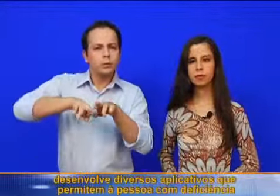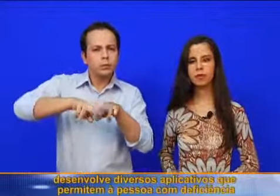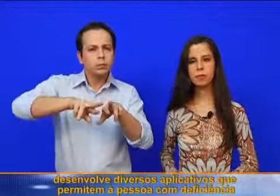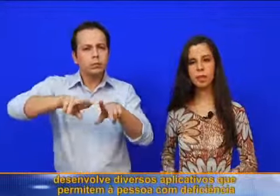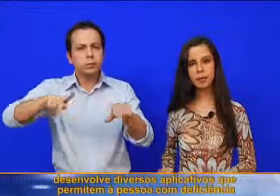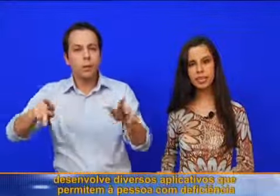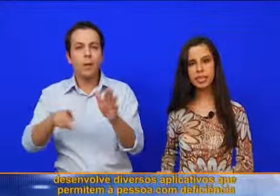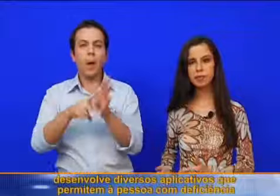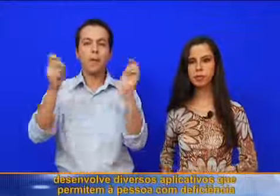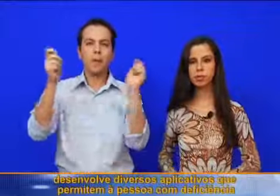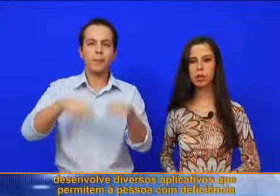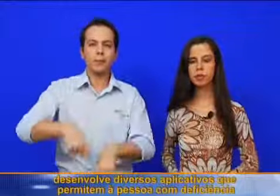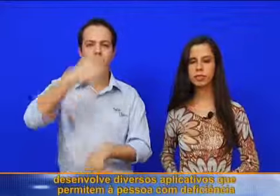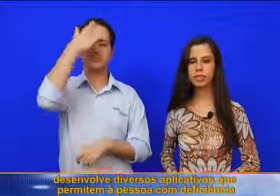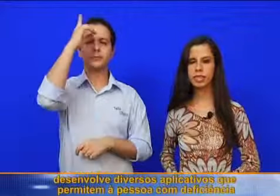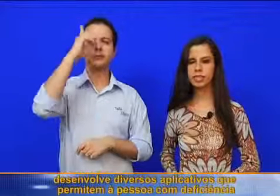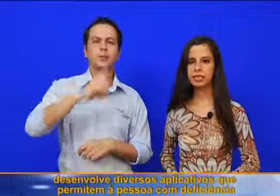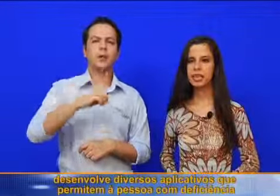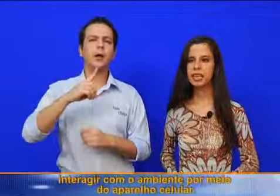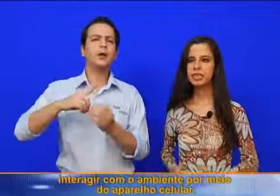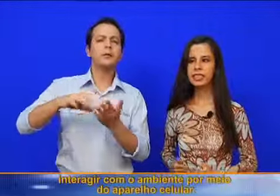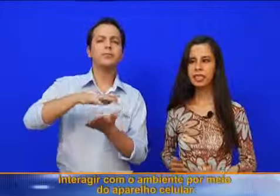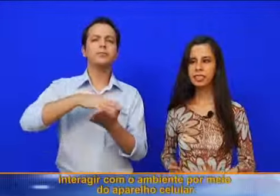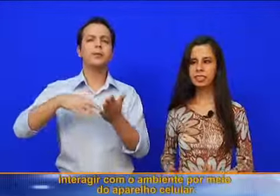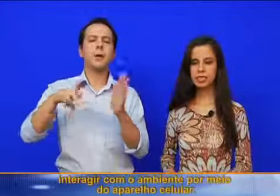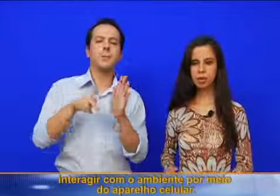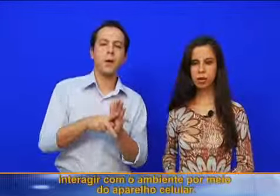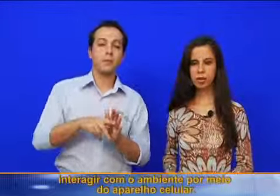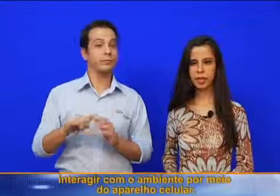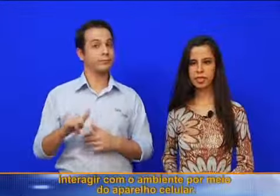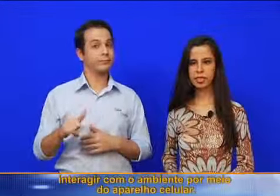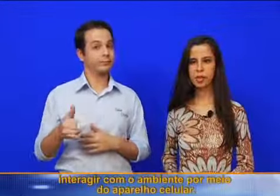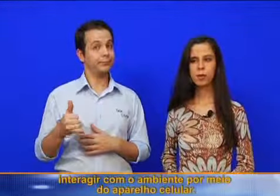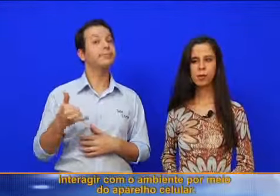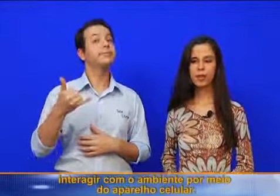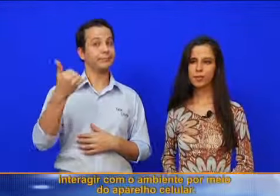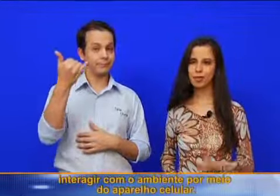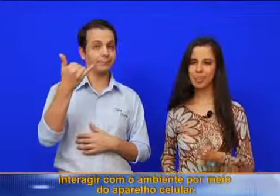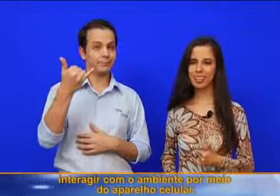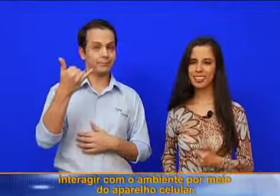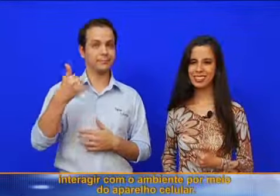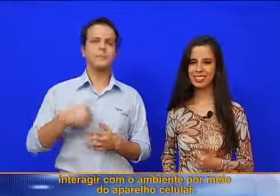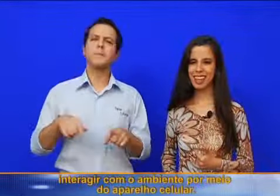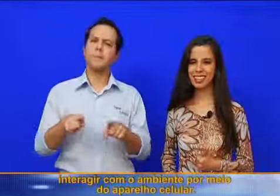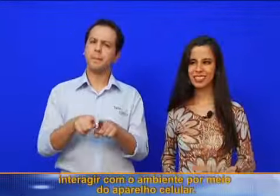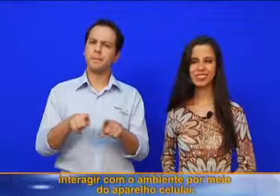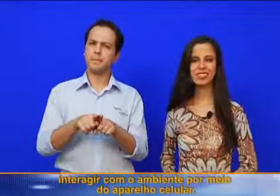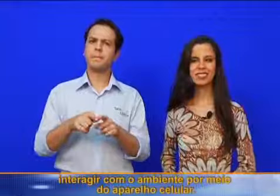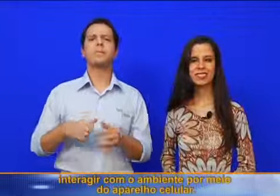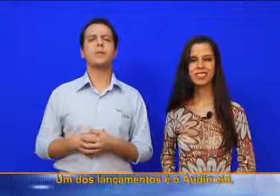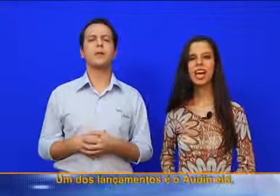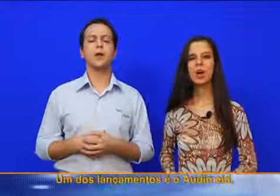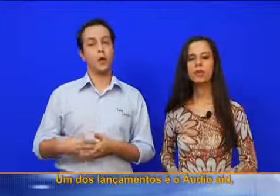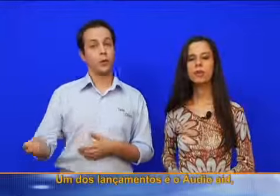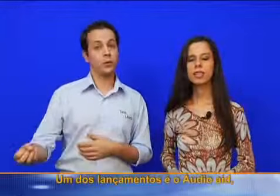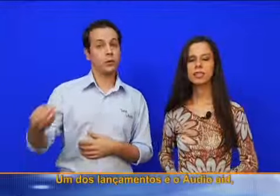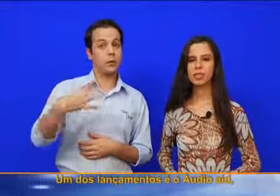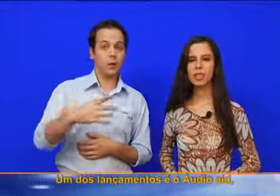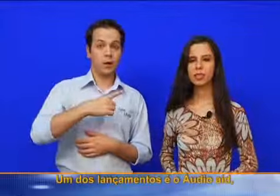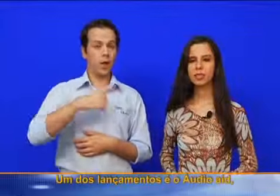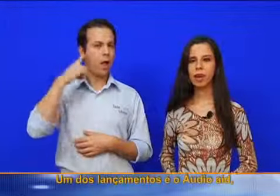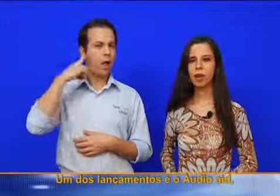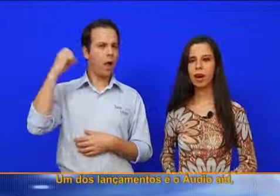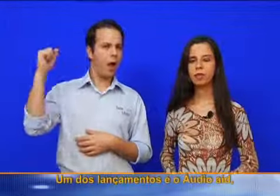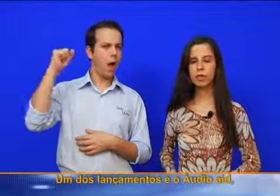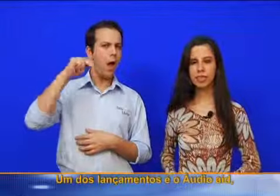aplicativos que permitem à pessoa com deficiência interagir com o ambiente por meio do aparelho celular. Um dos